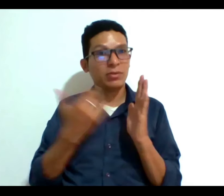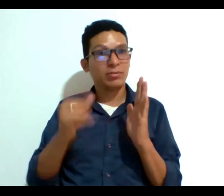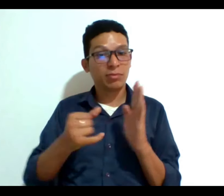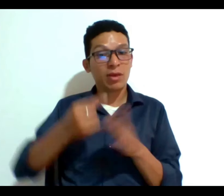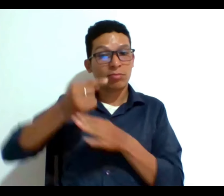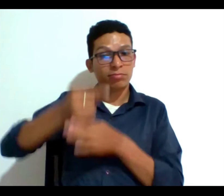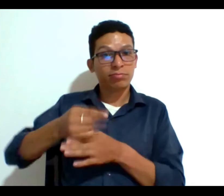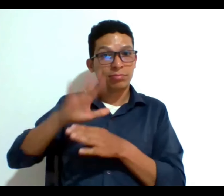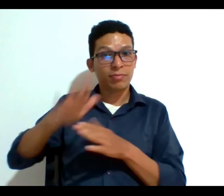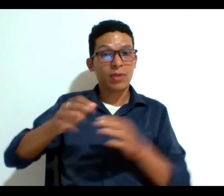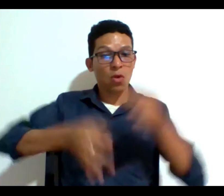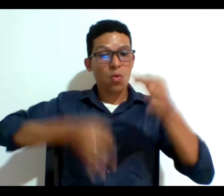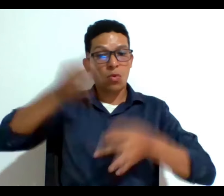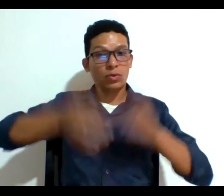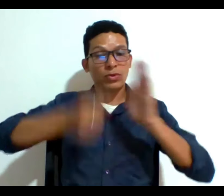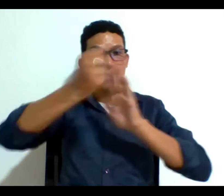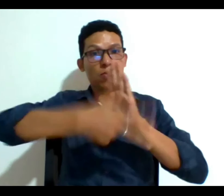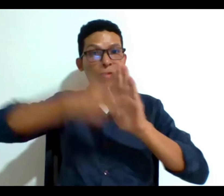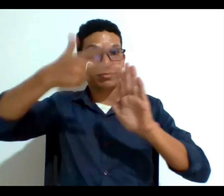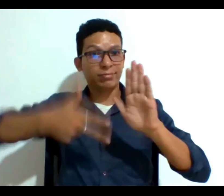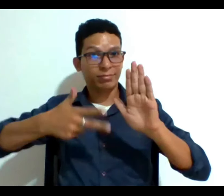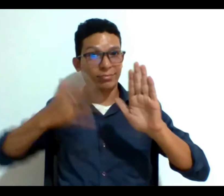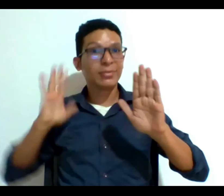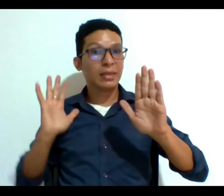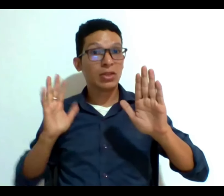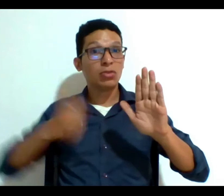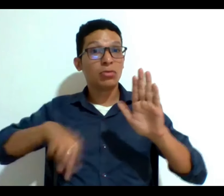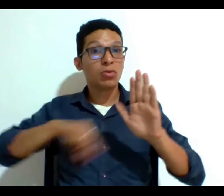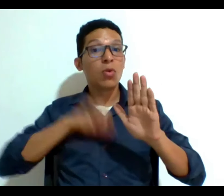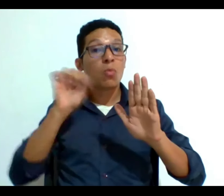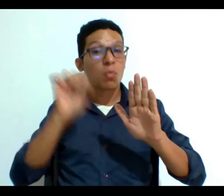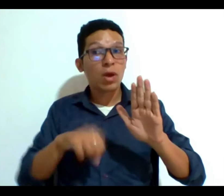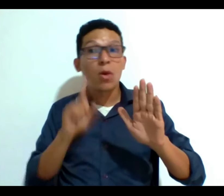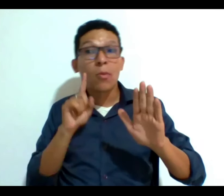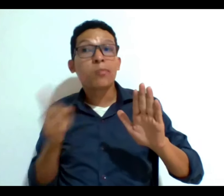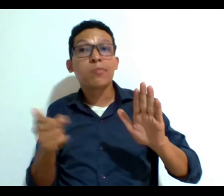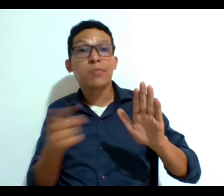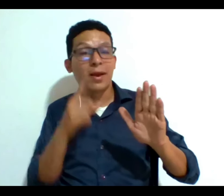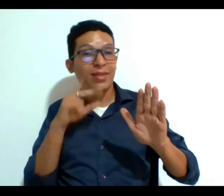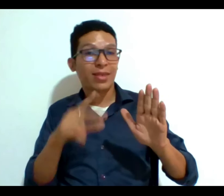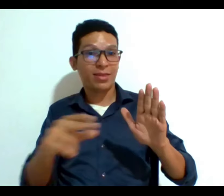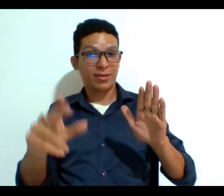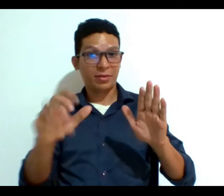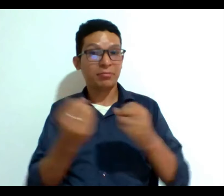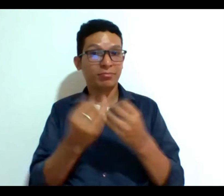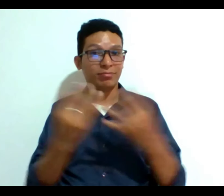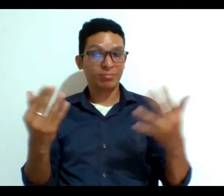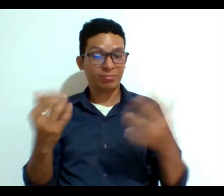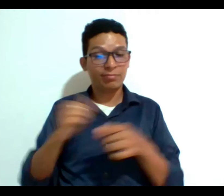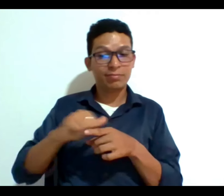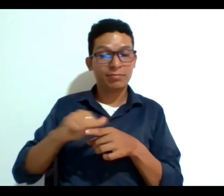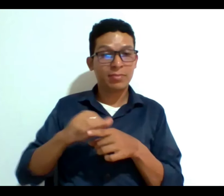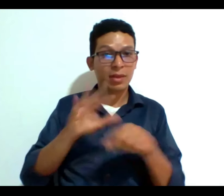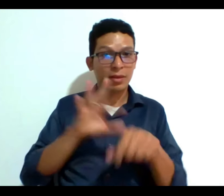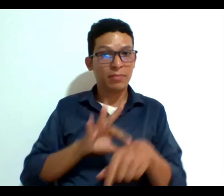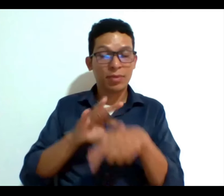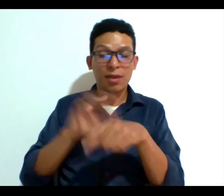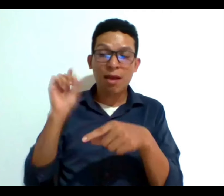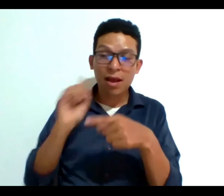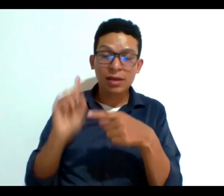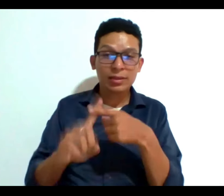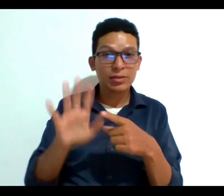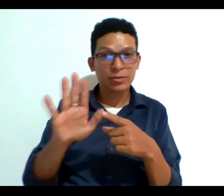Constitucional pero puede que estemos ante casos similares en la práctica médica a lo largo del país